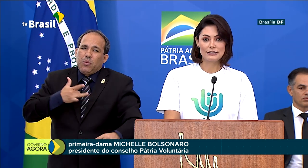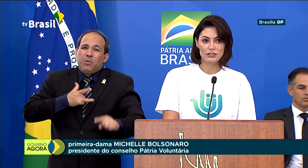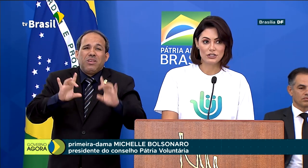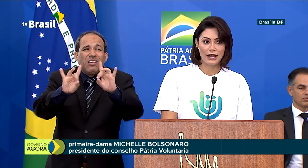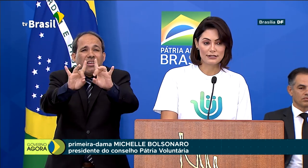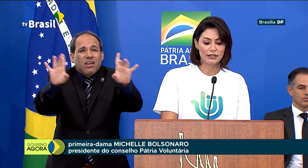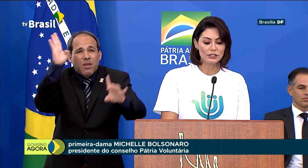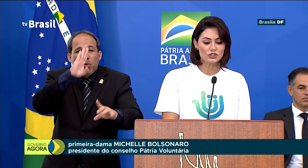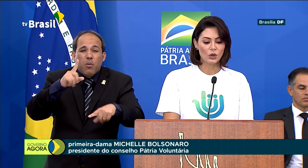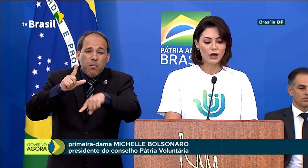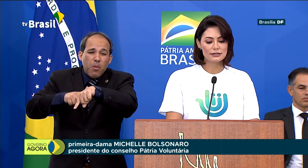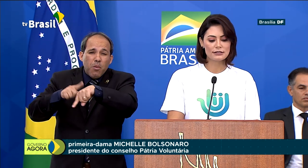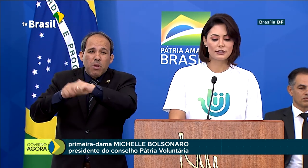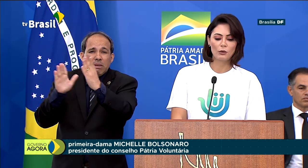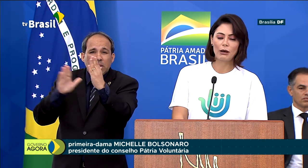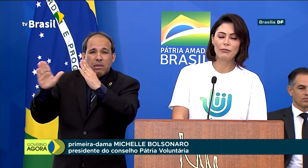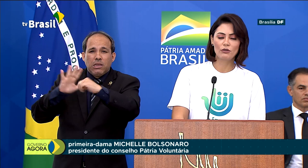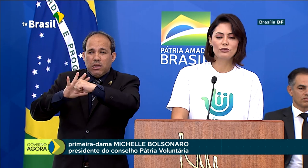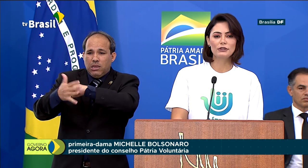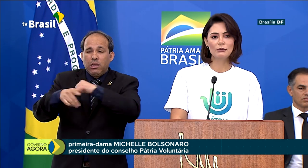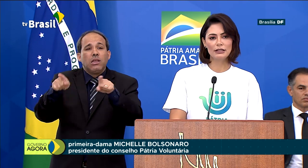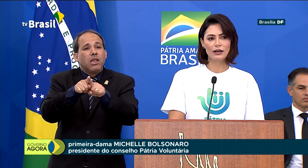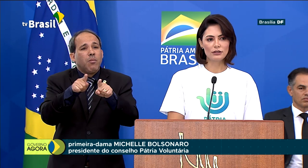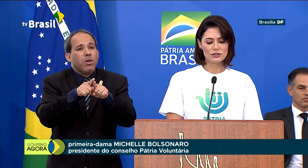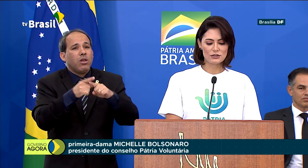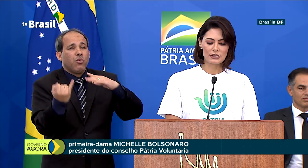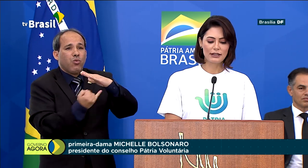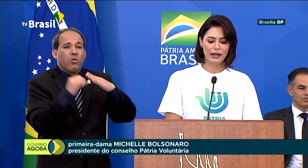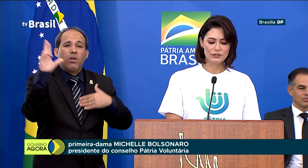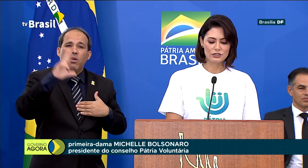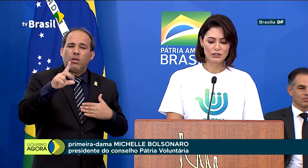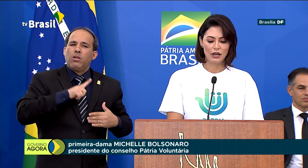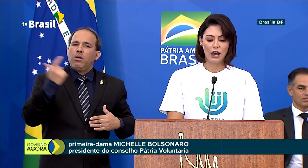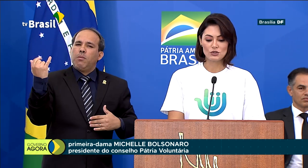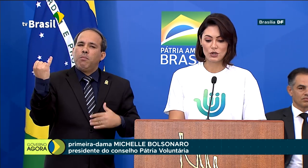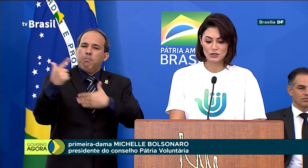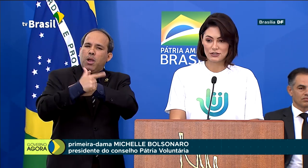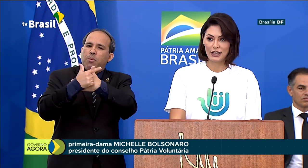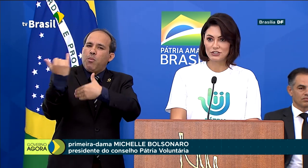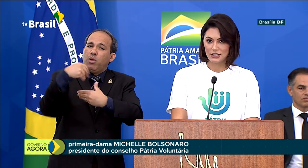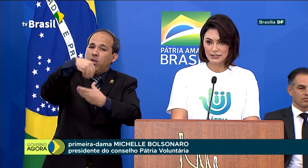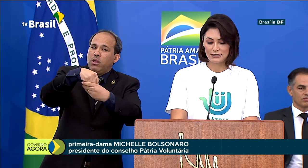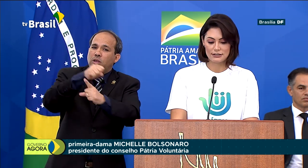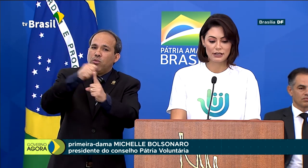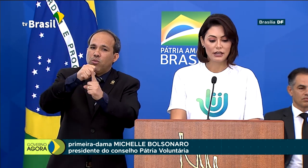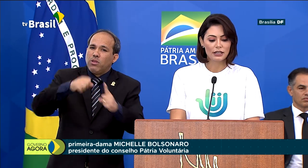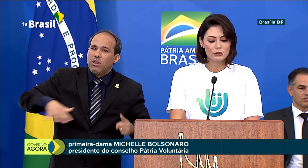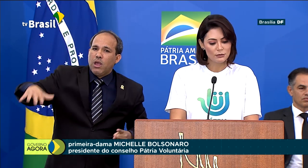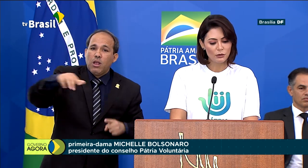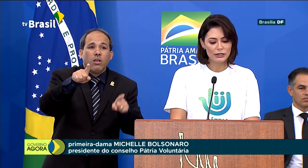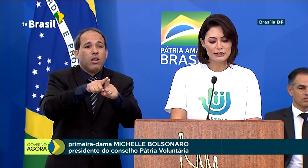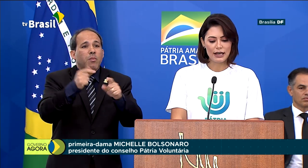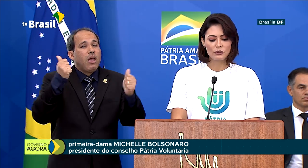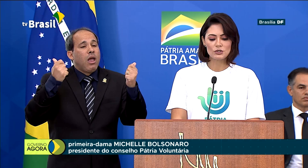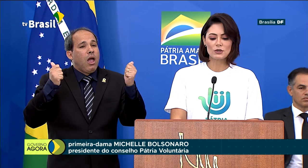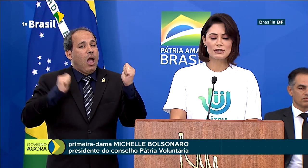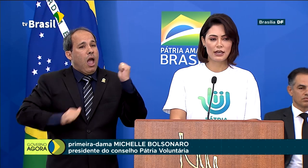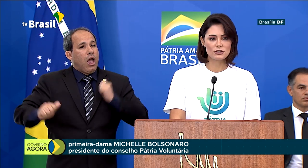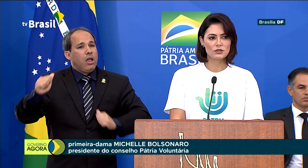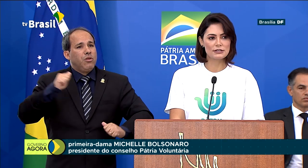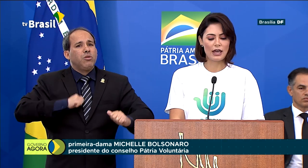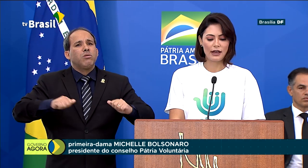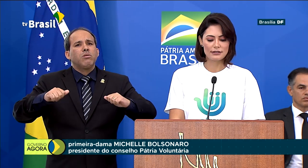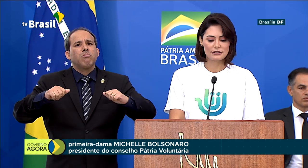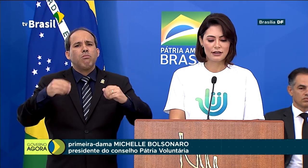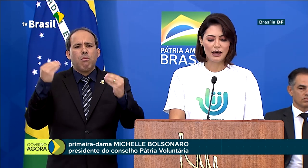às entidades religiosas, que têm um papel fundamental na sociedade, aos nossos artistas, que se mobilizaram em